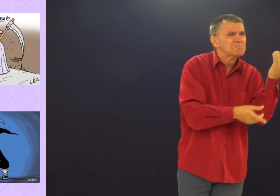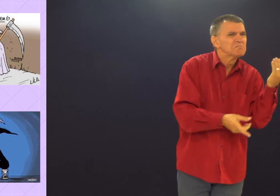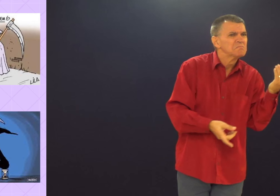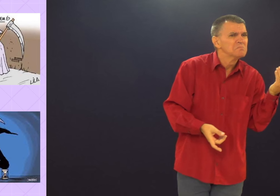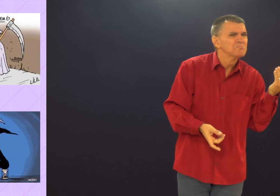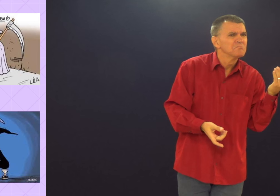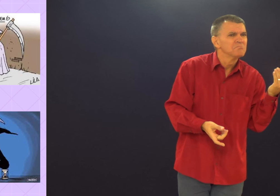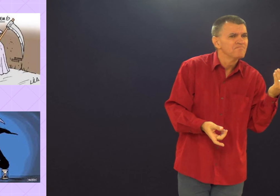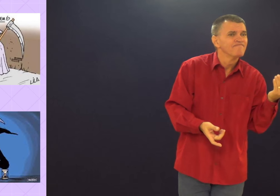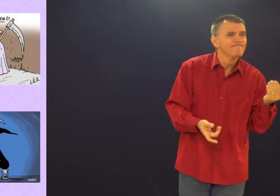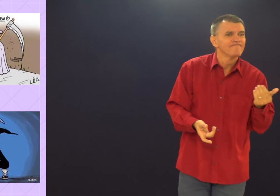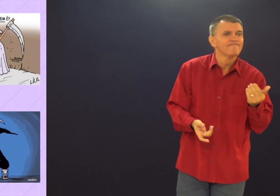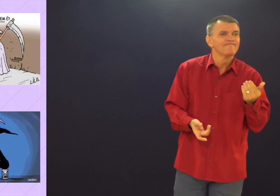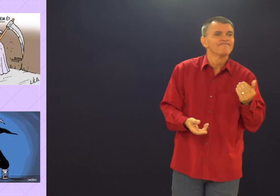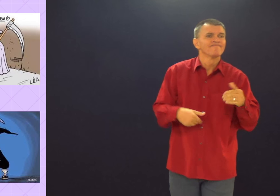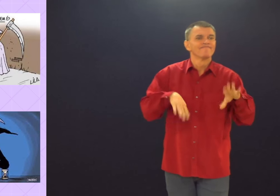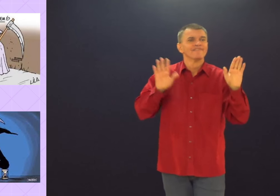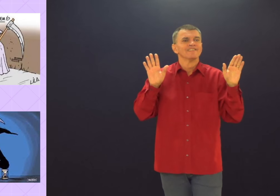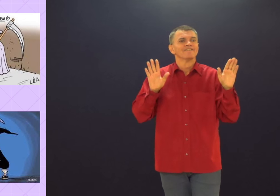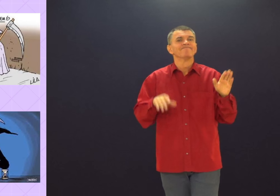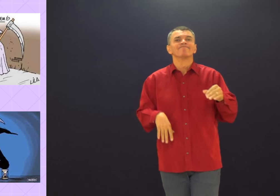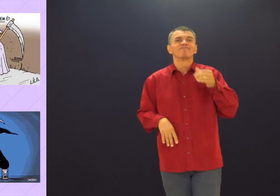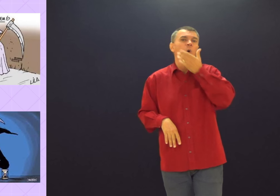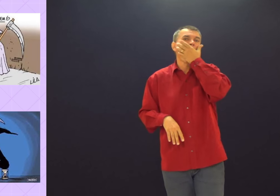Os idosos continuam morrendo. Não tem que ser nada com eles?